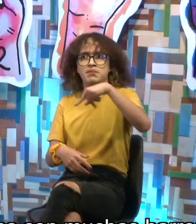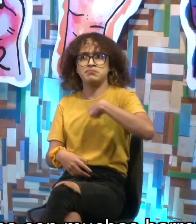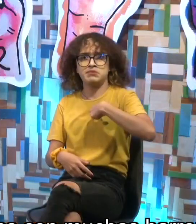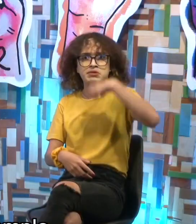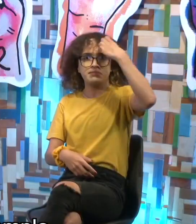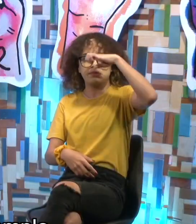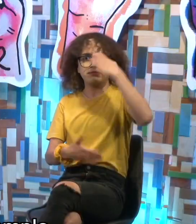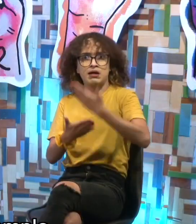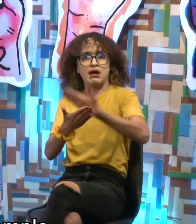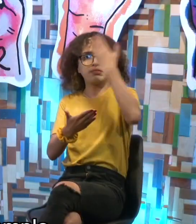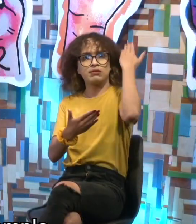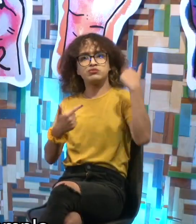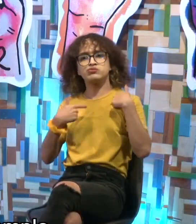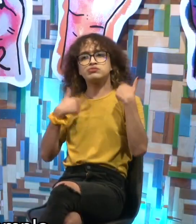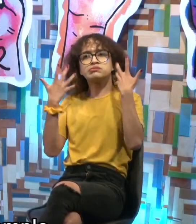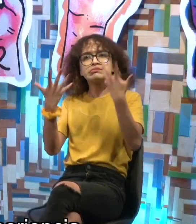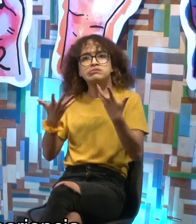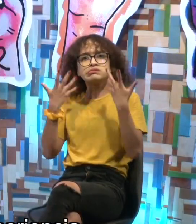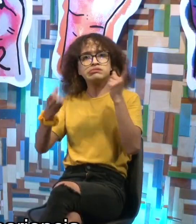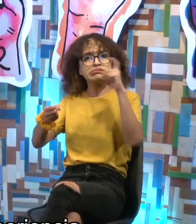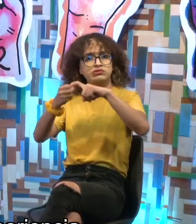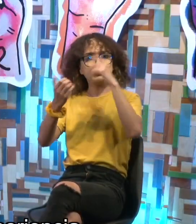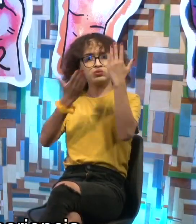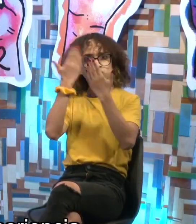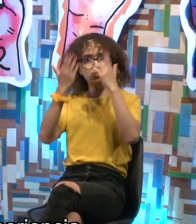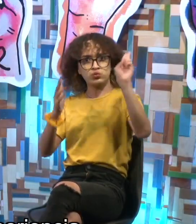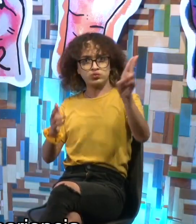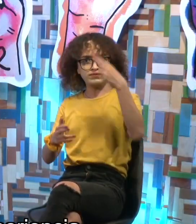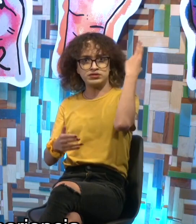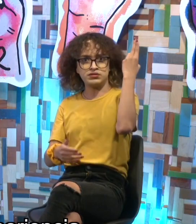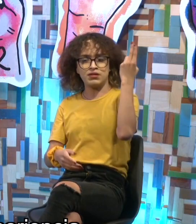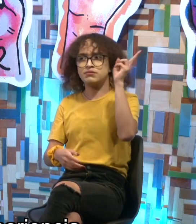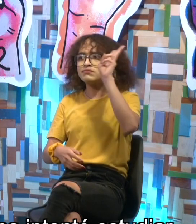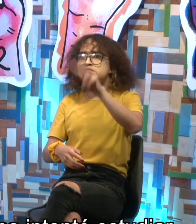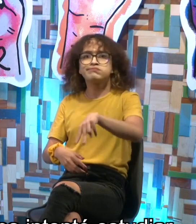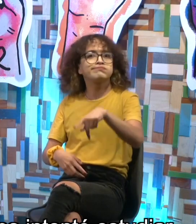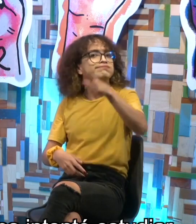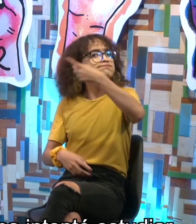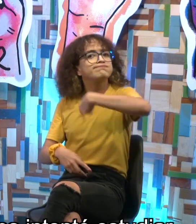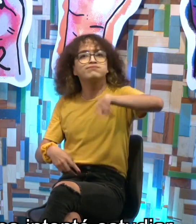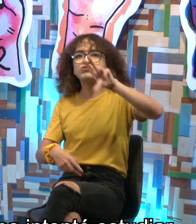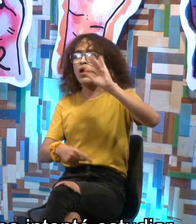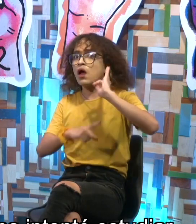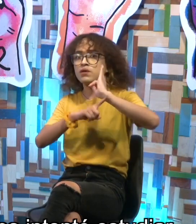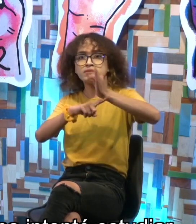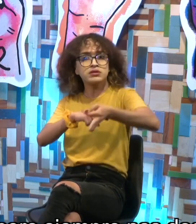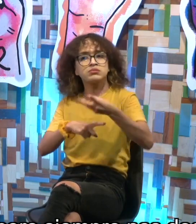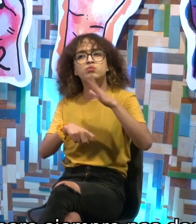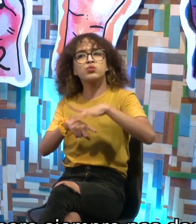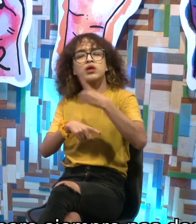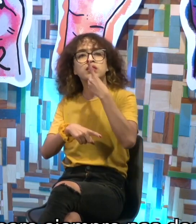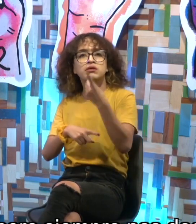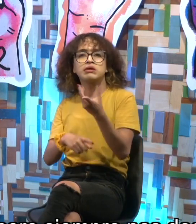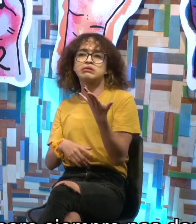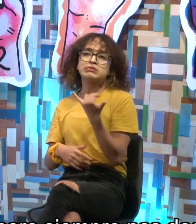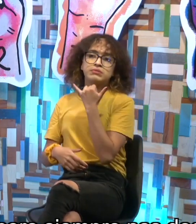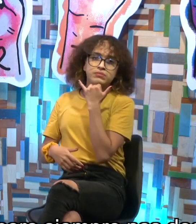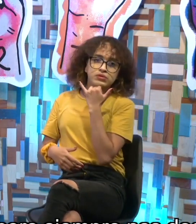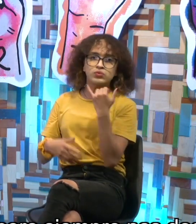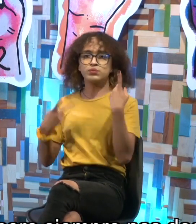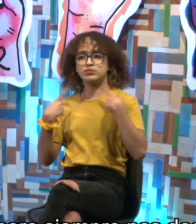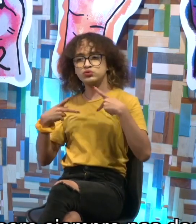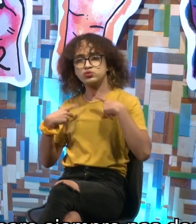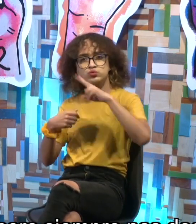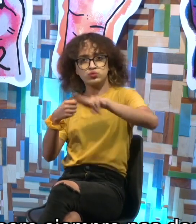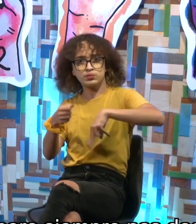Por ejemplo, en mi experiencia, yo por mucho tiempo intenté estudiar la carrera de Psicología,